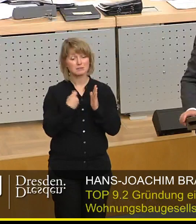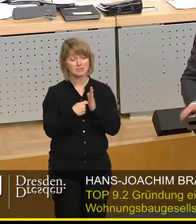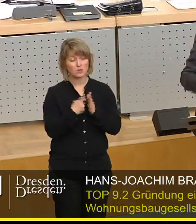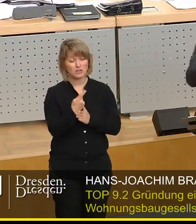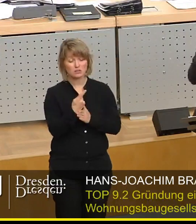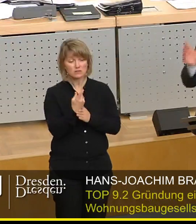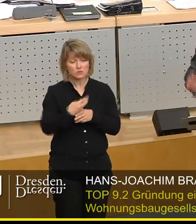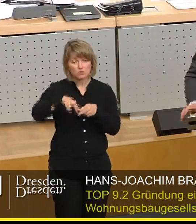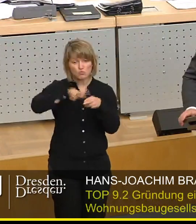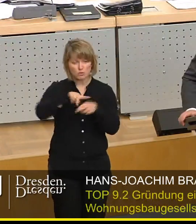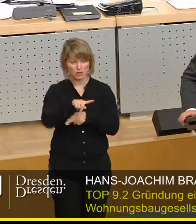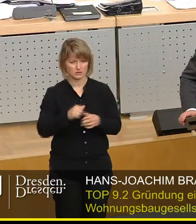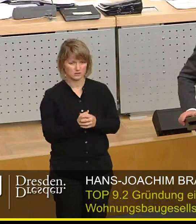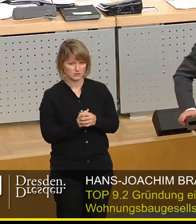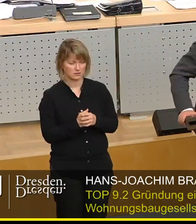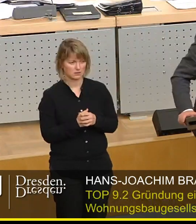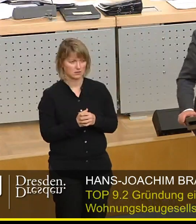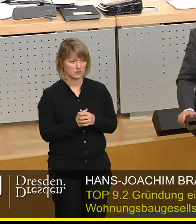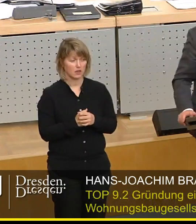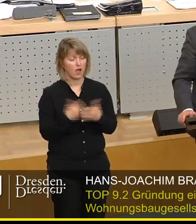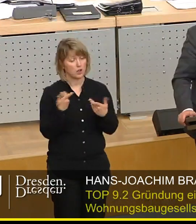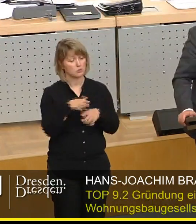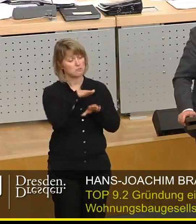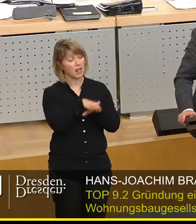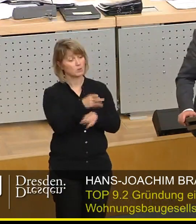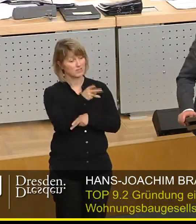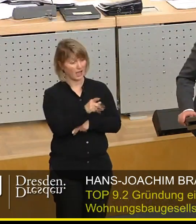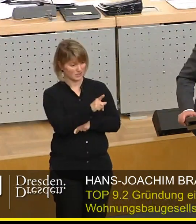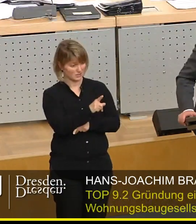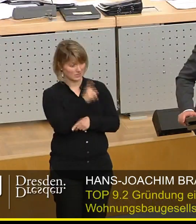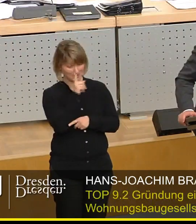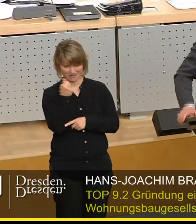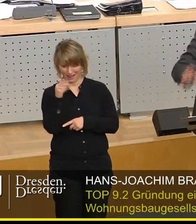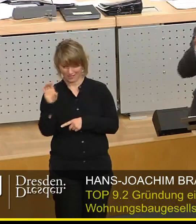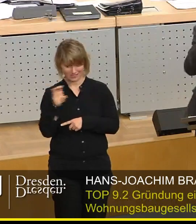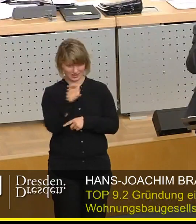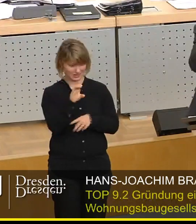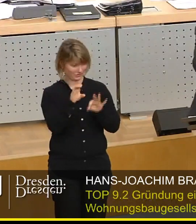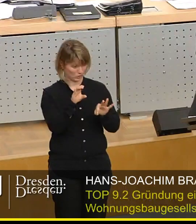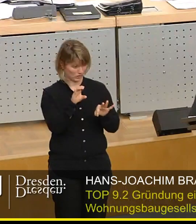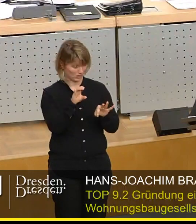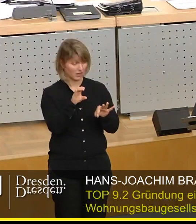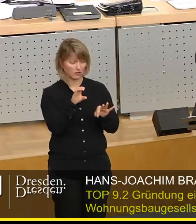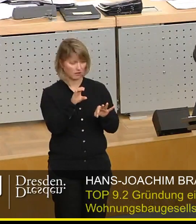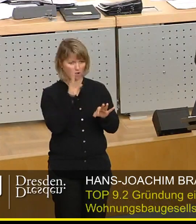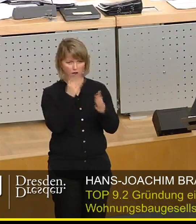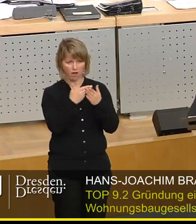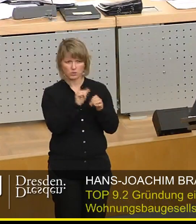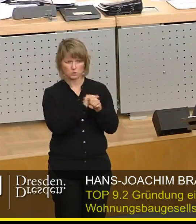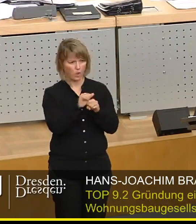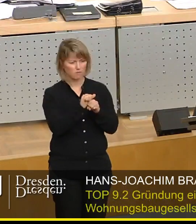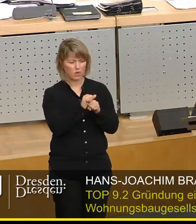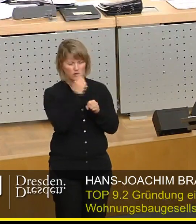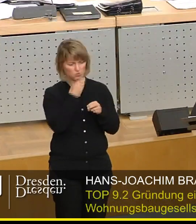kostet wenn Sie also Belegungsrechte von dem Geld was Sie einsetzen wollen kommen dann würden wir sofort die